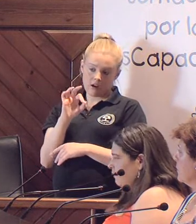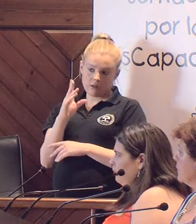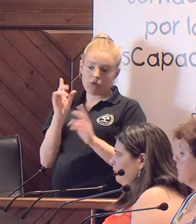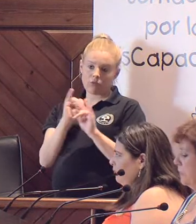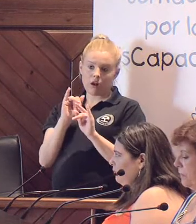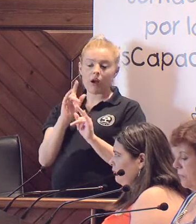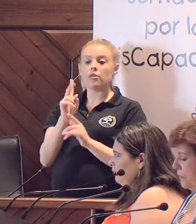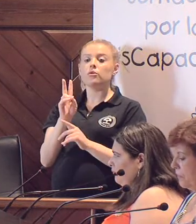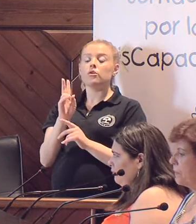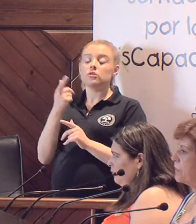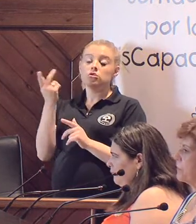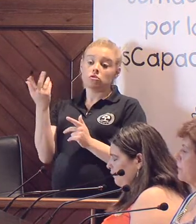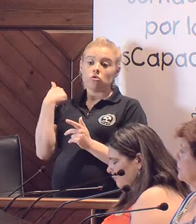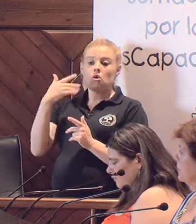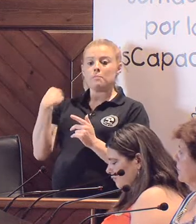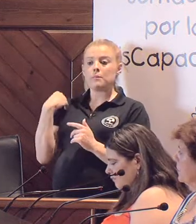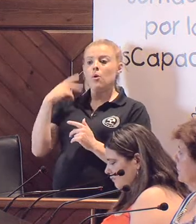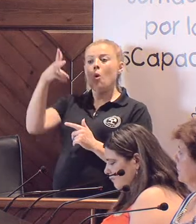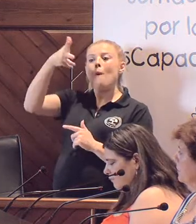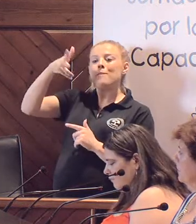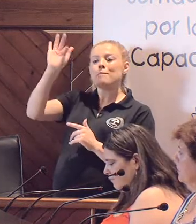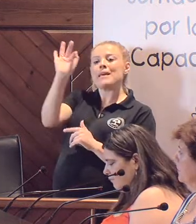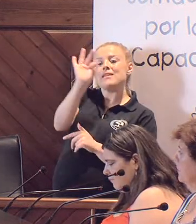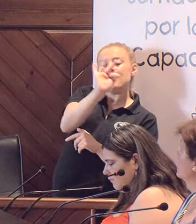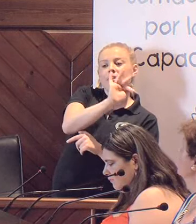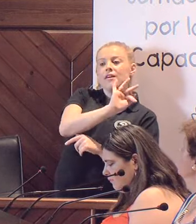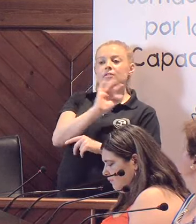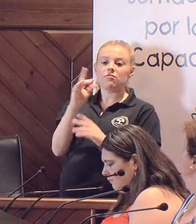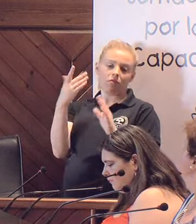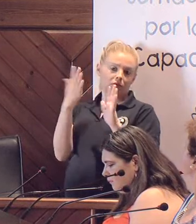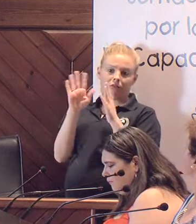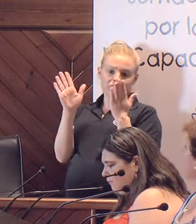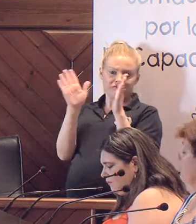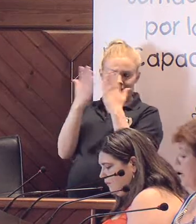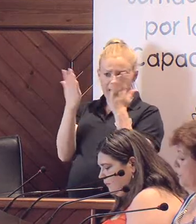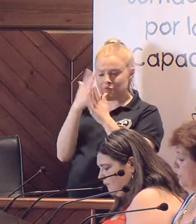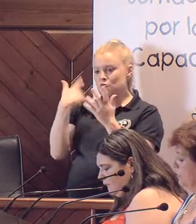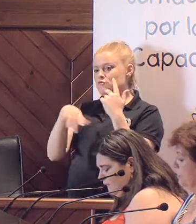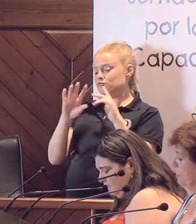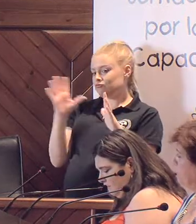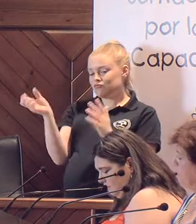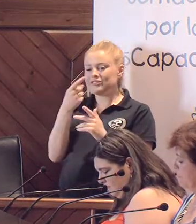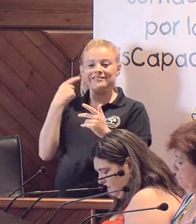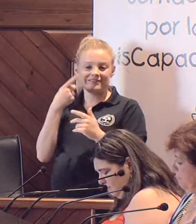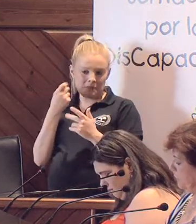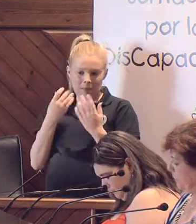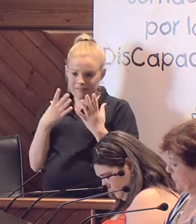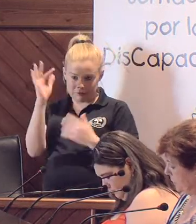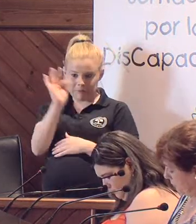excusamos. Son los que nos han hecho el vídeo que da por ahí, por todas las redes sociales. Es vídeo bastante simpático que han hecho